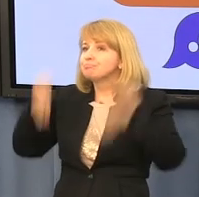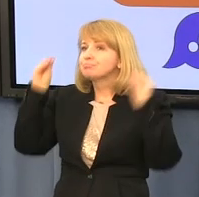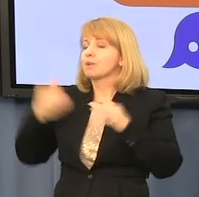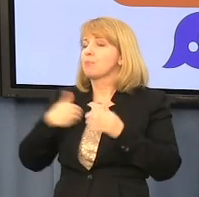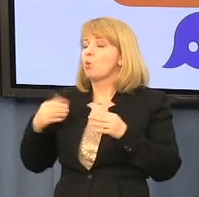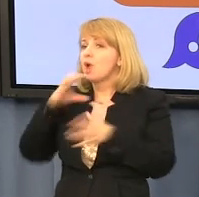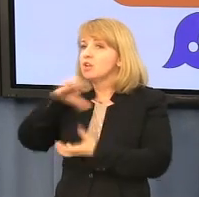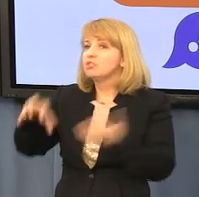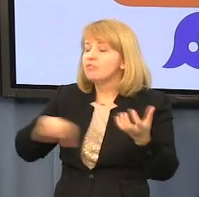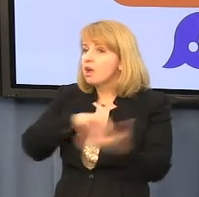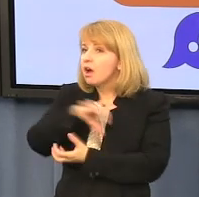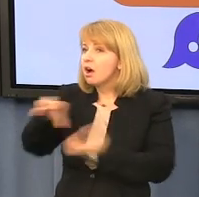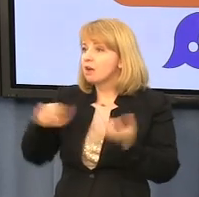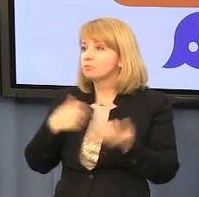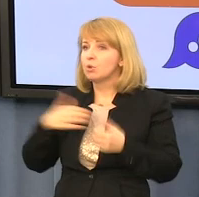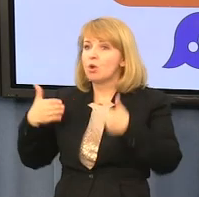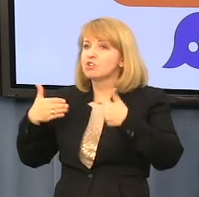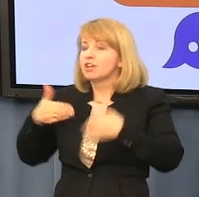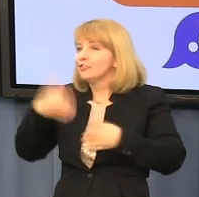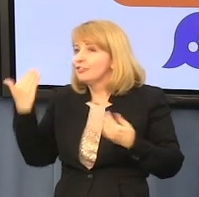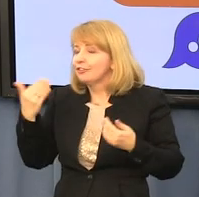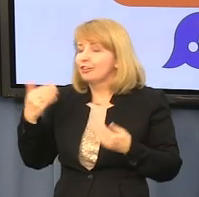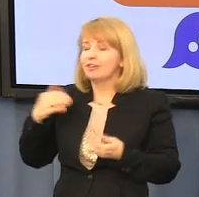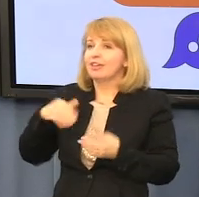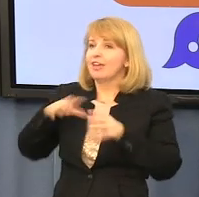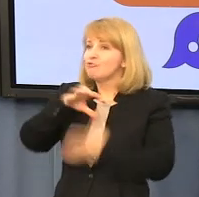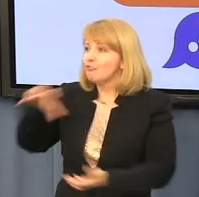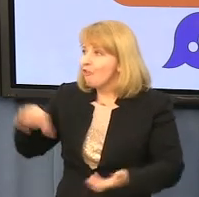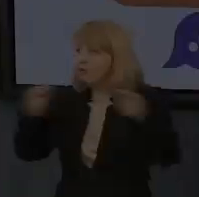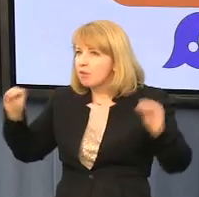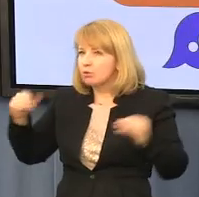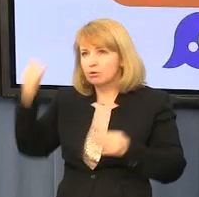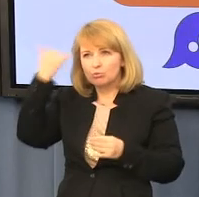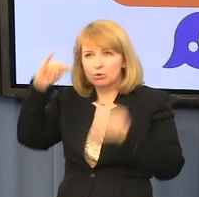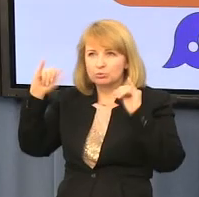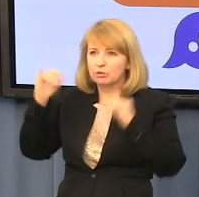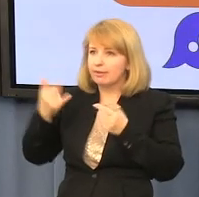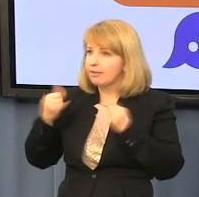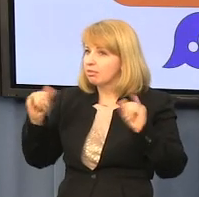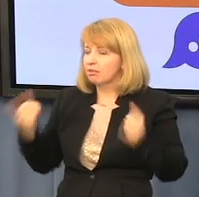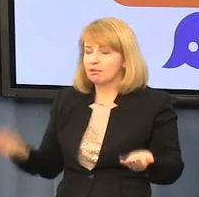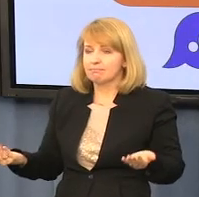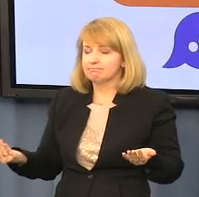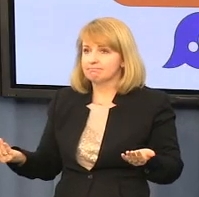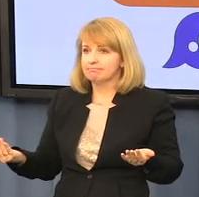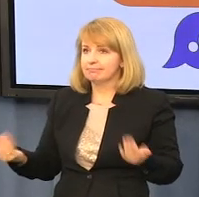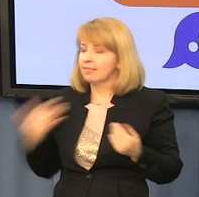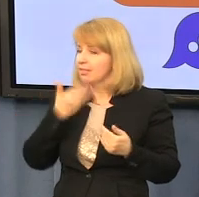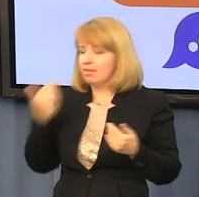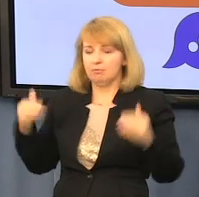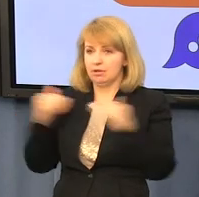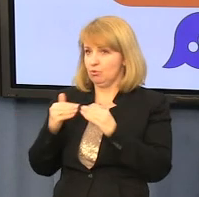sześciu dni ziemi, kreacjonizm i cała masa innych sprzecznych poglądów. Doraźnie jest również